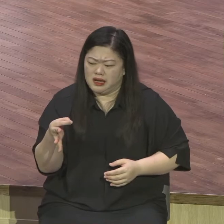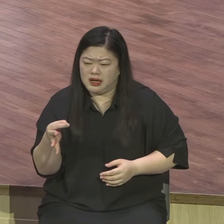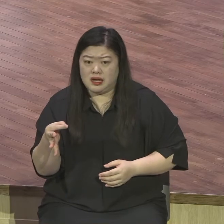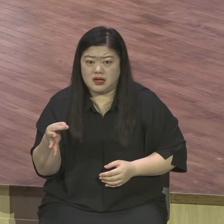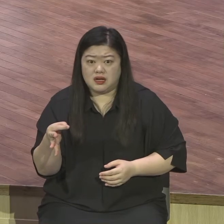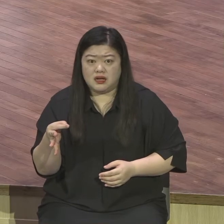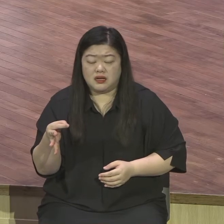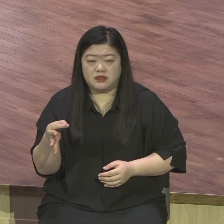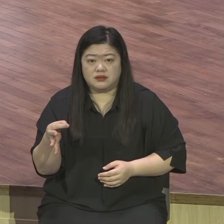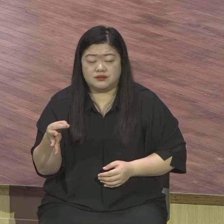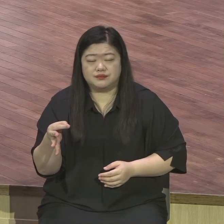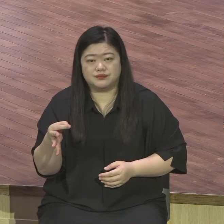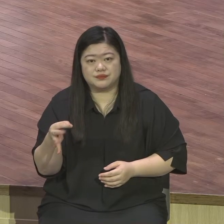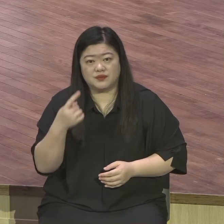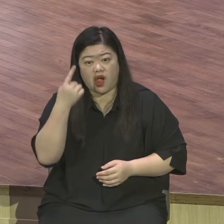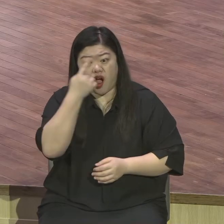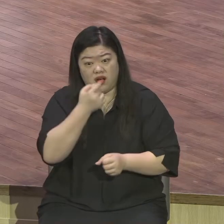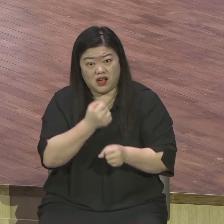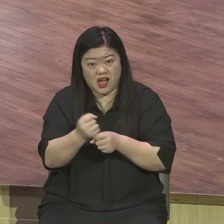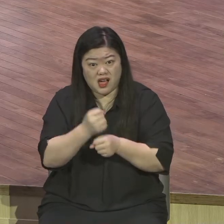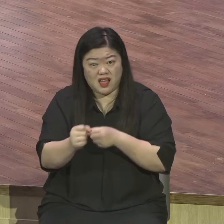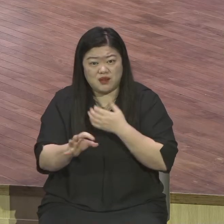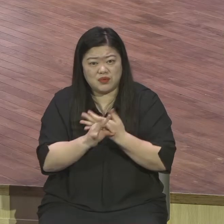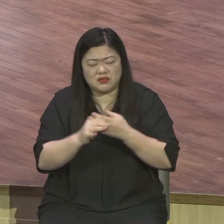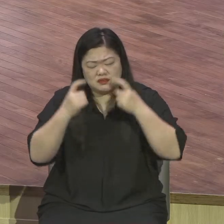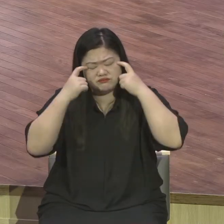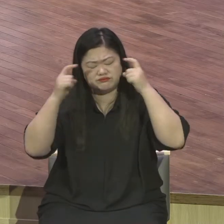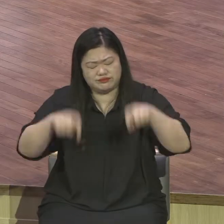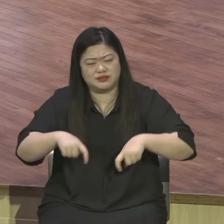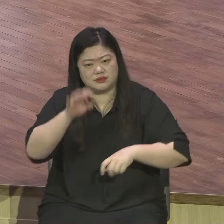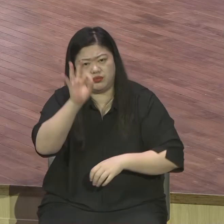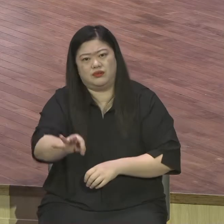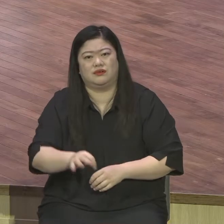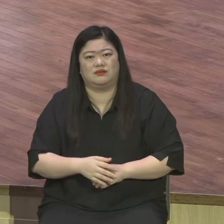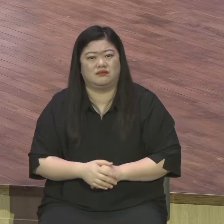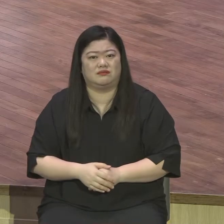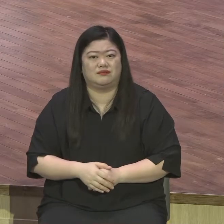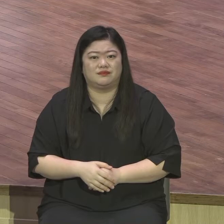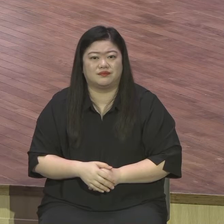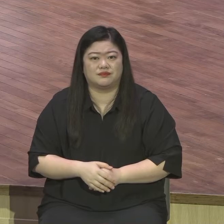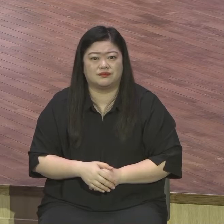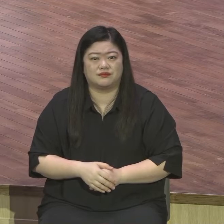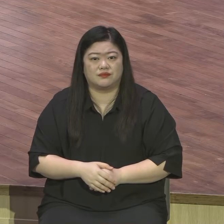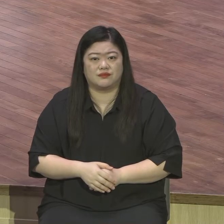사골에서 살아본 적이 있냐고요. 뭐 그 정도도 안 하면서 시험 듭니까?